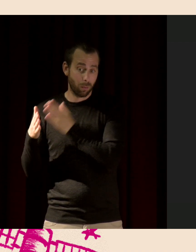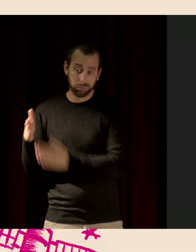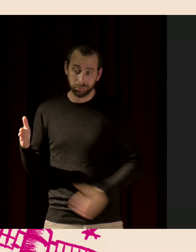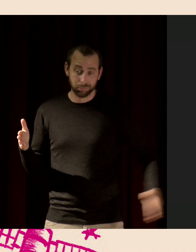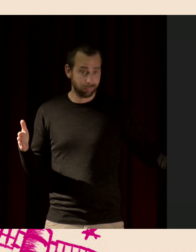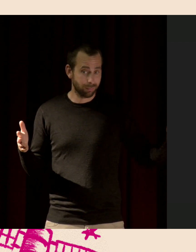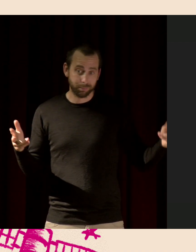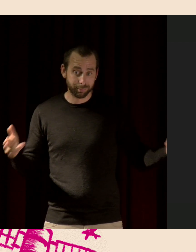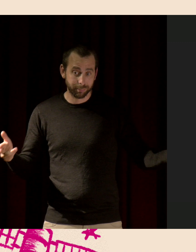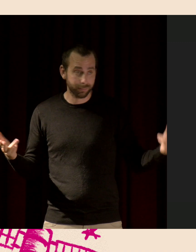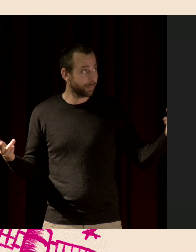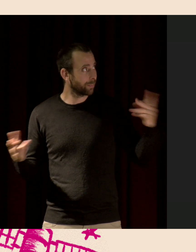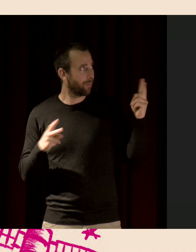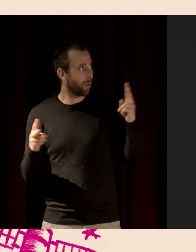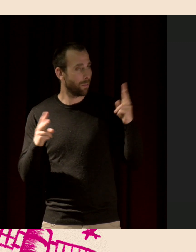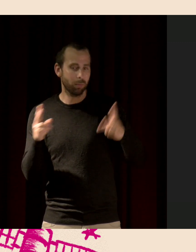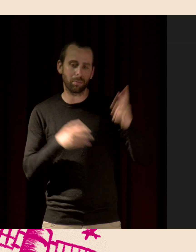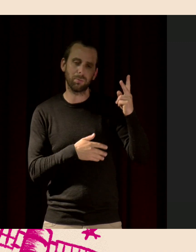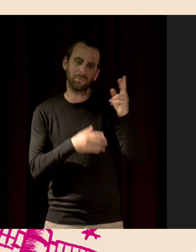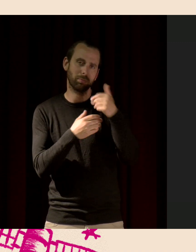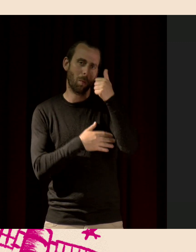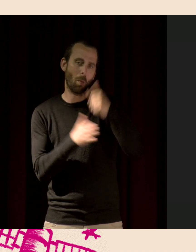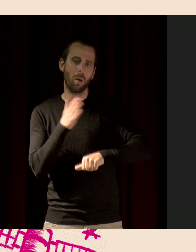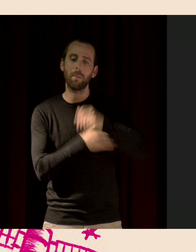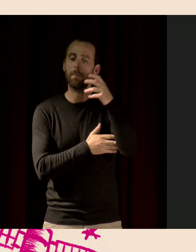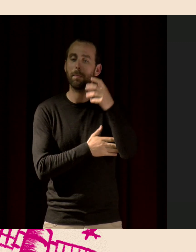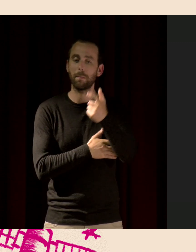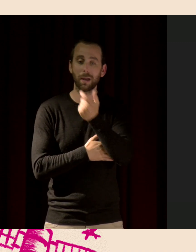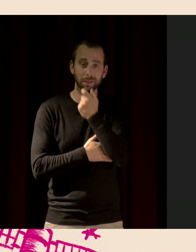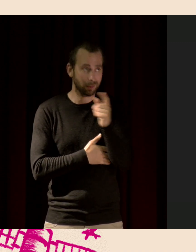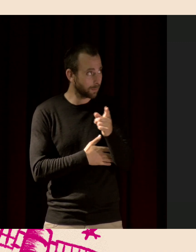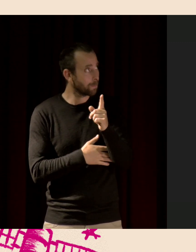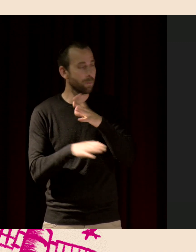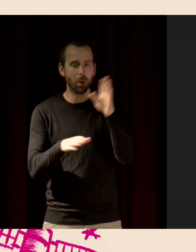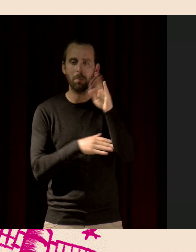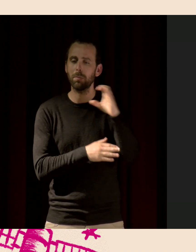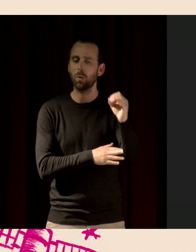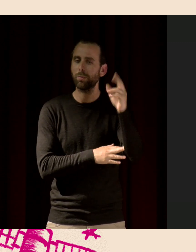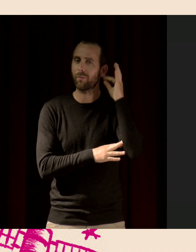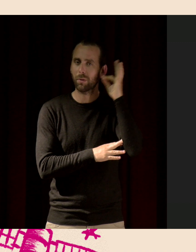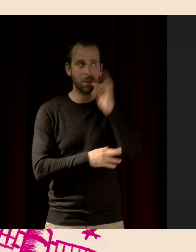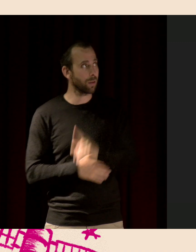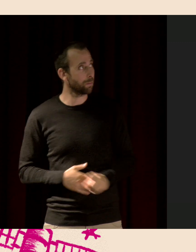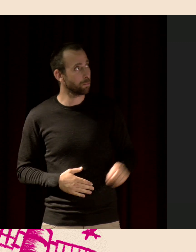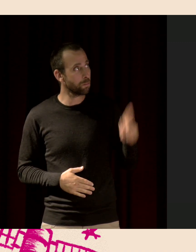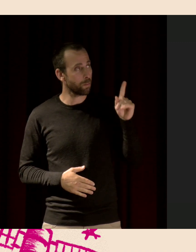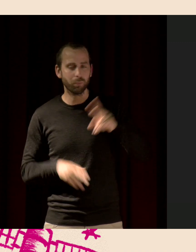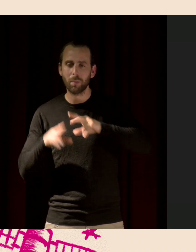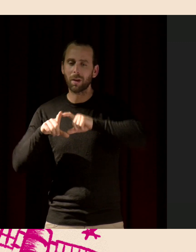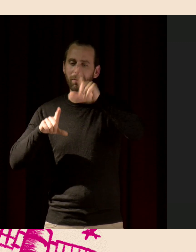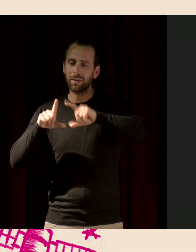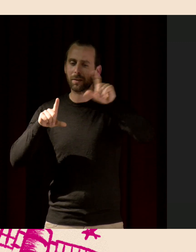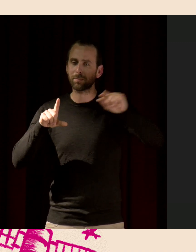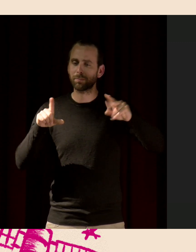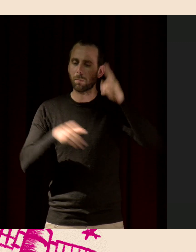Voilà, il y a du vent essentiellement en mars.'est un phénomène météorologique qui est connu là-bas. Et la biophonie, vous voyez que les graphiques commencent en août.